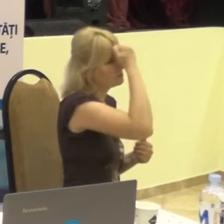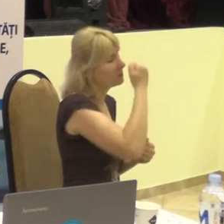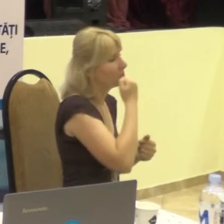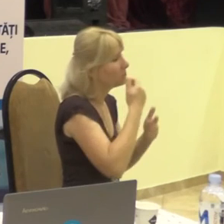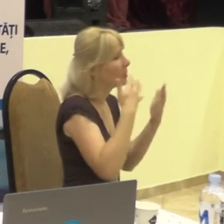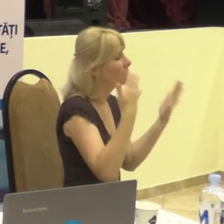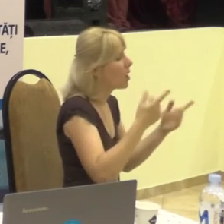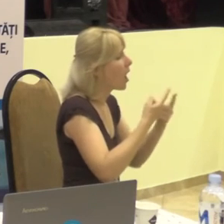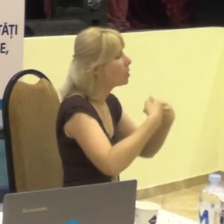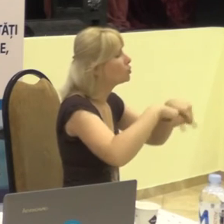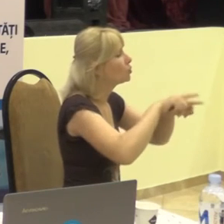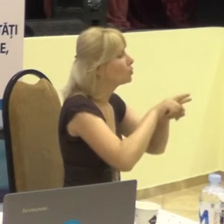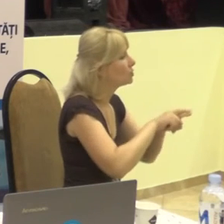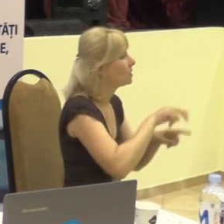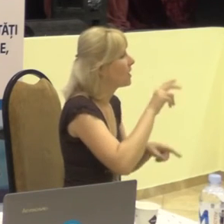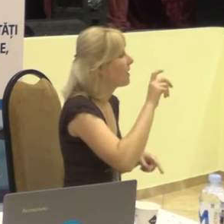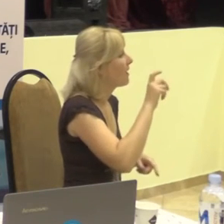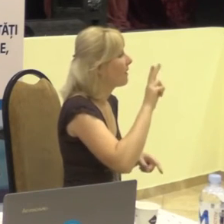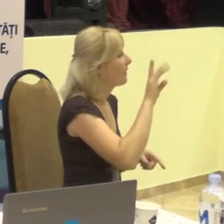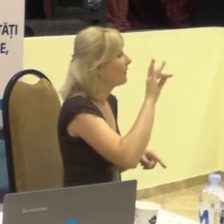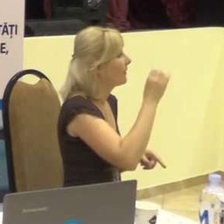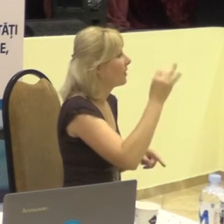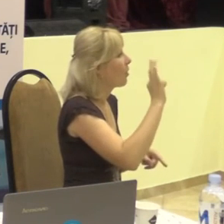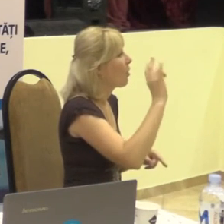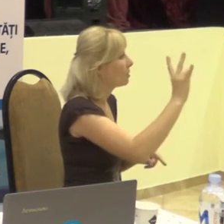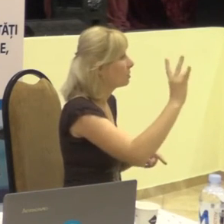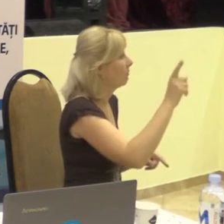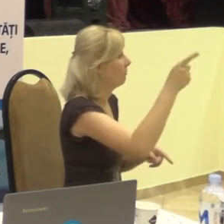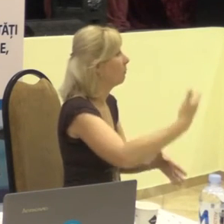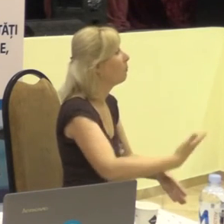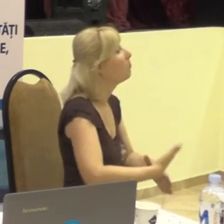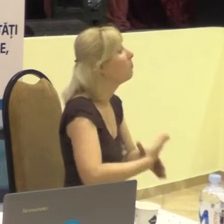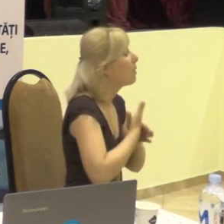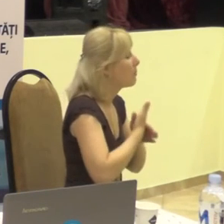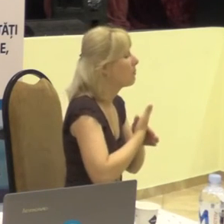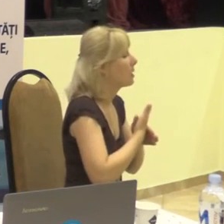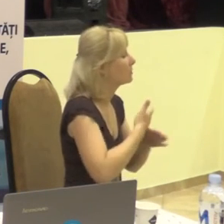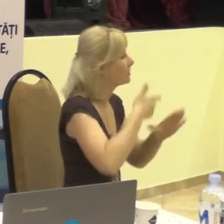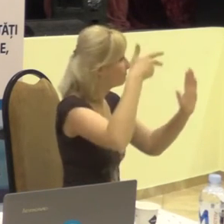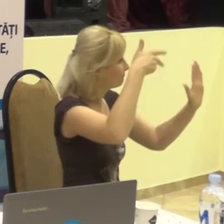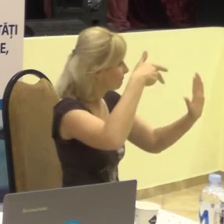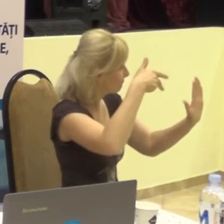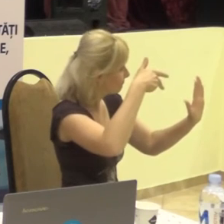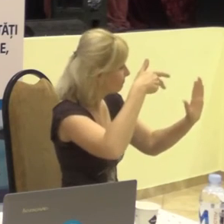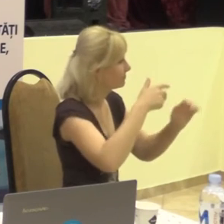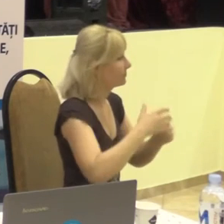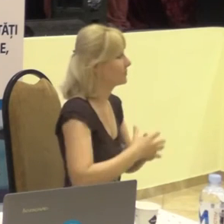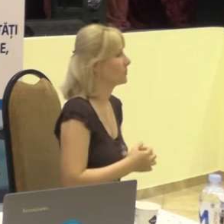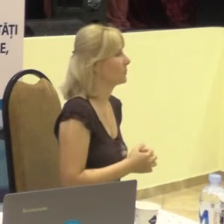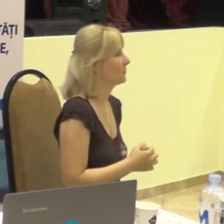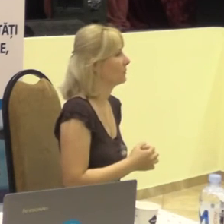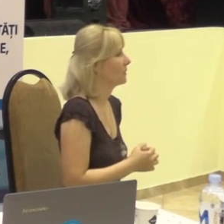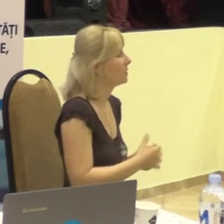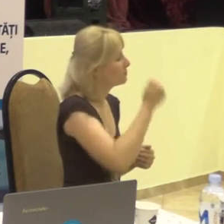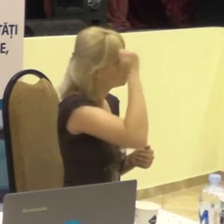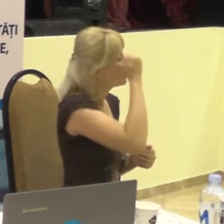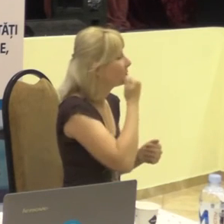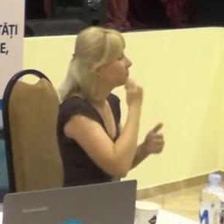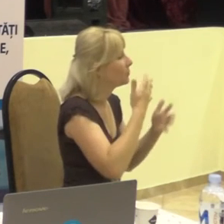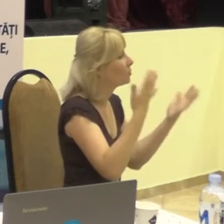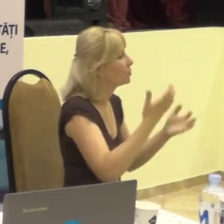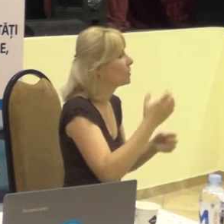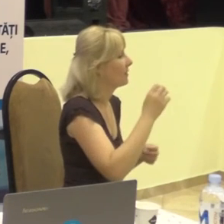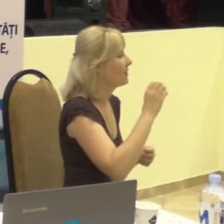Asociației CRION care ne-au ajutat cu filmările. Mulțumim lui